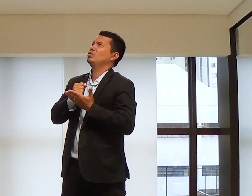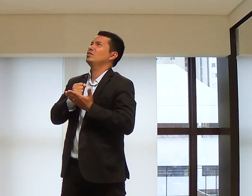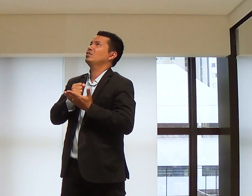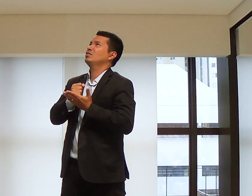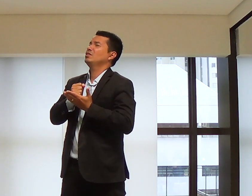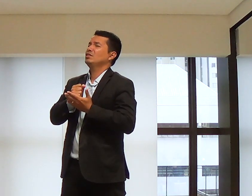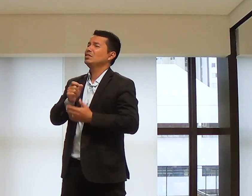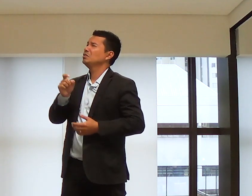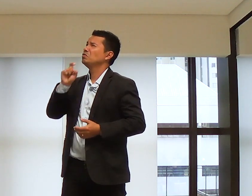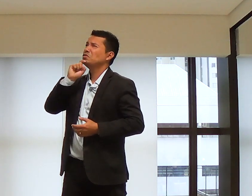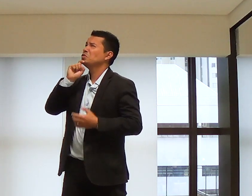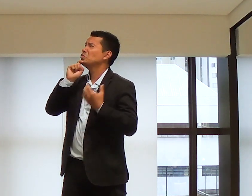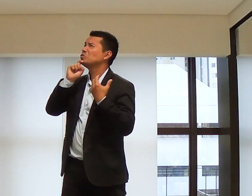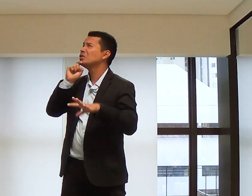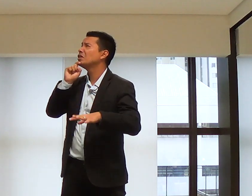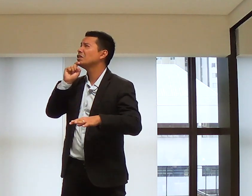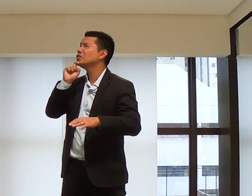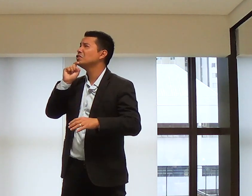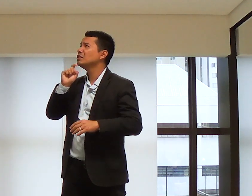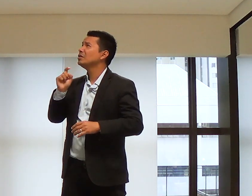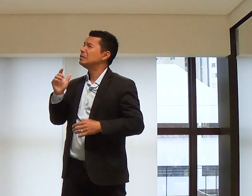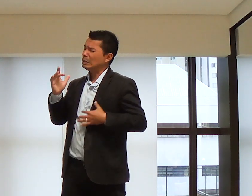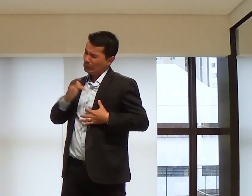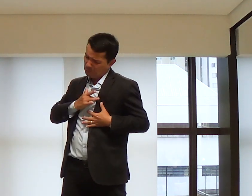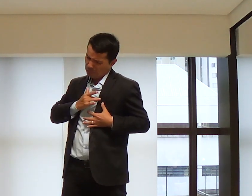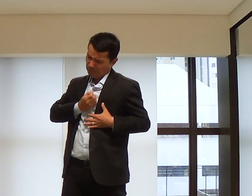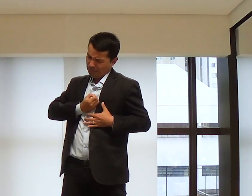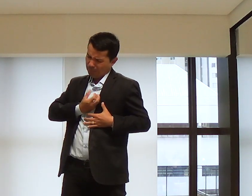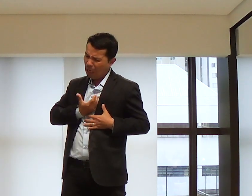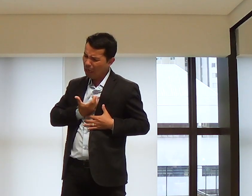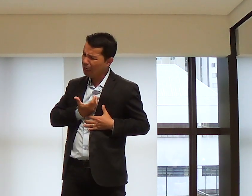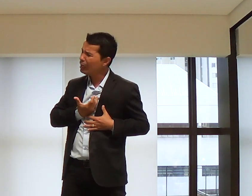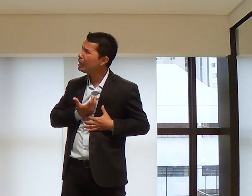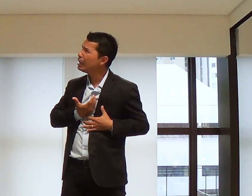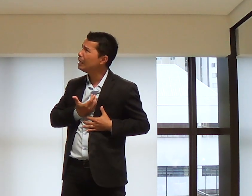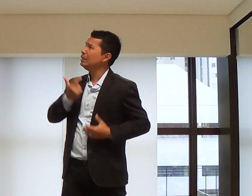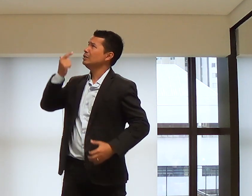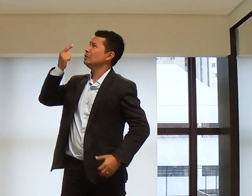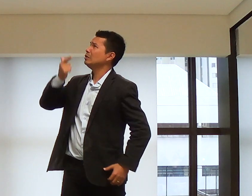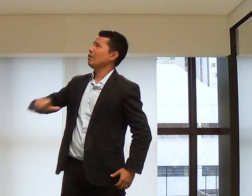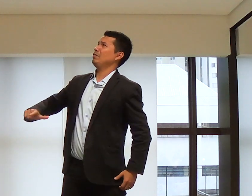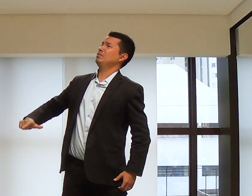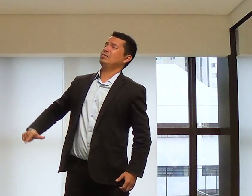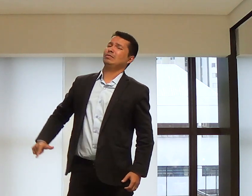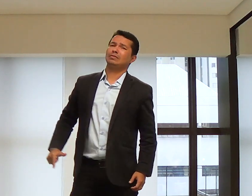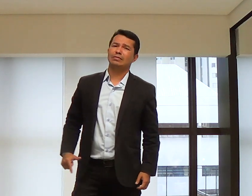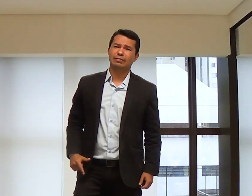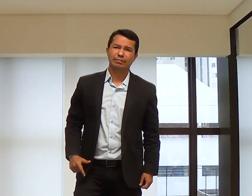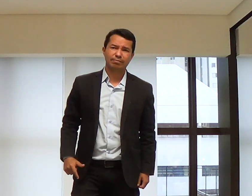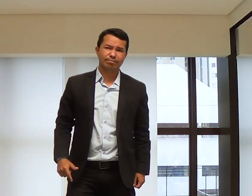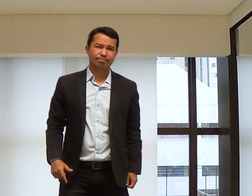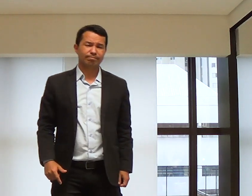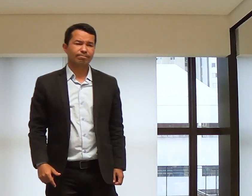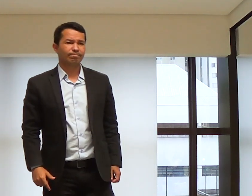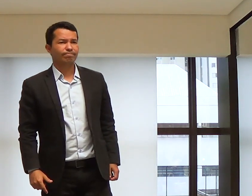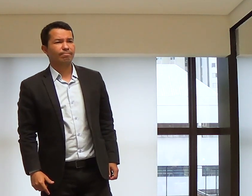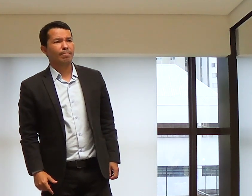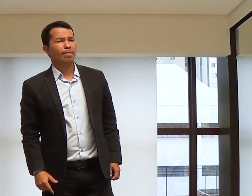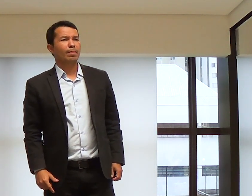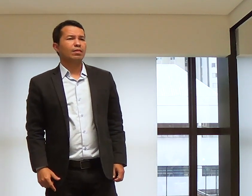ajude. Sabe, eu quero continuar nessa frieza, quero que o